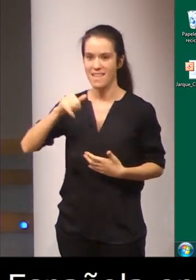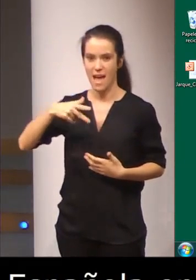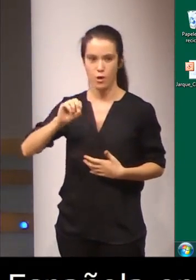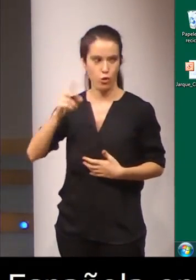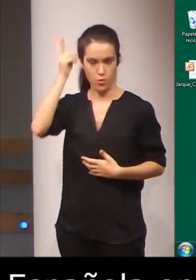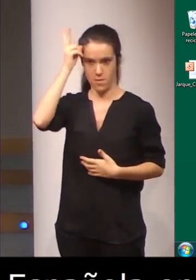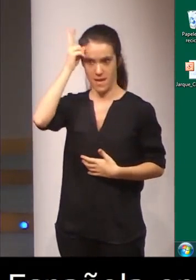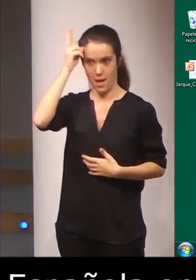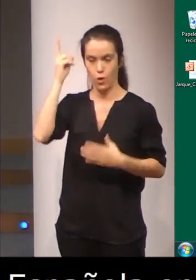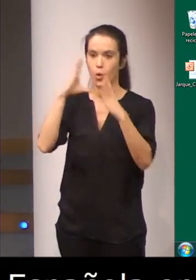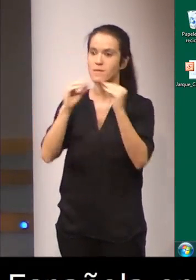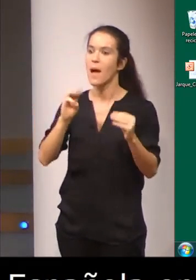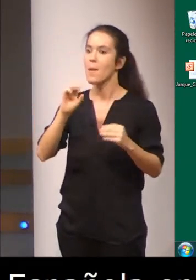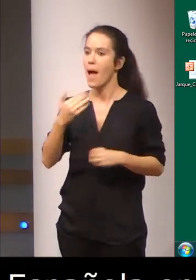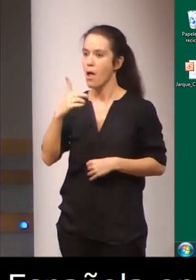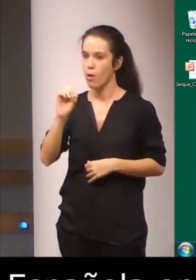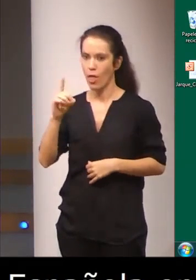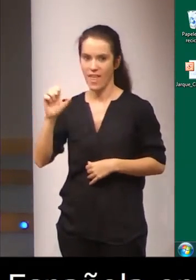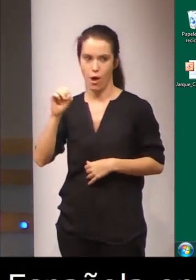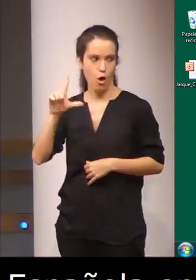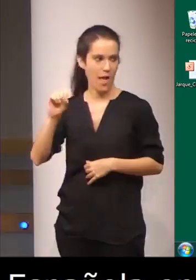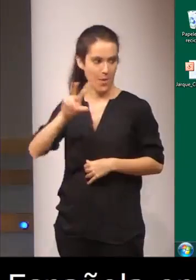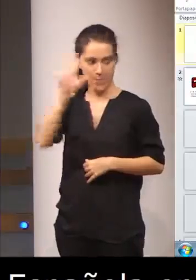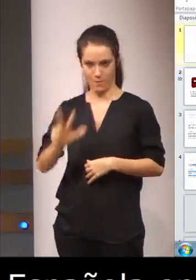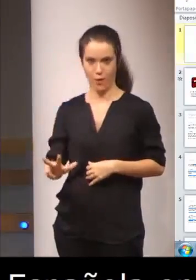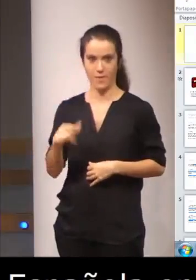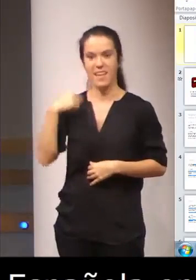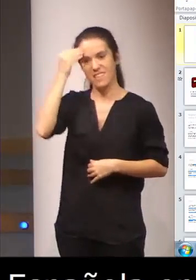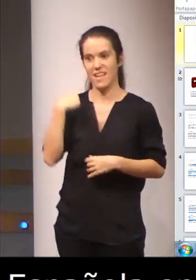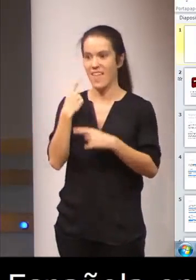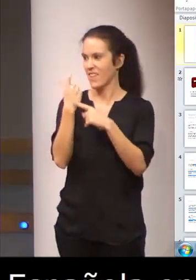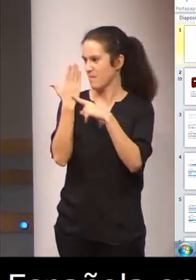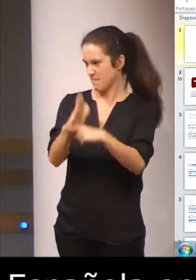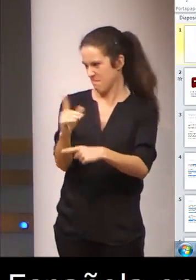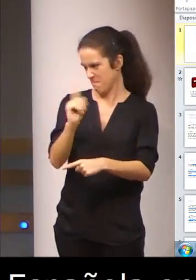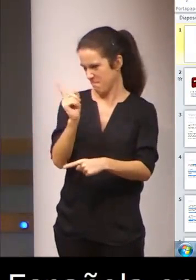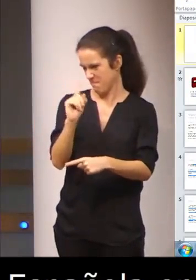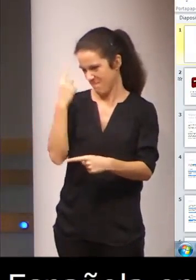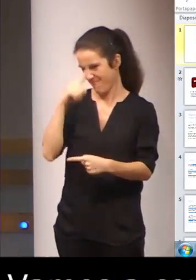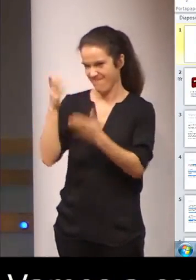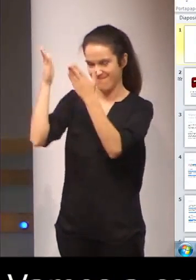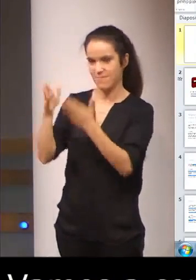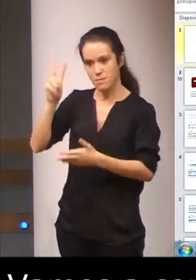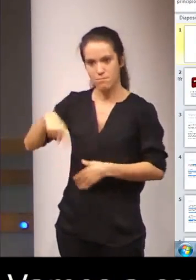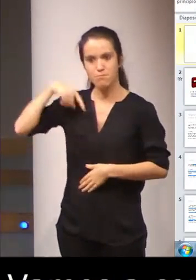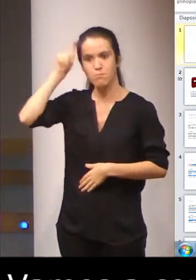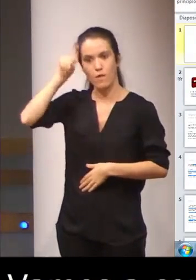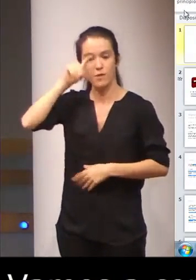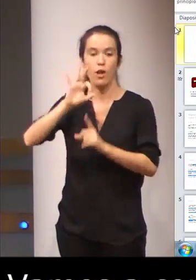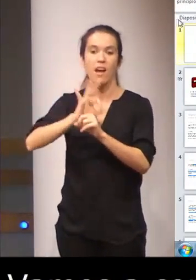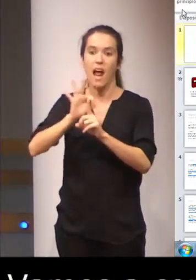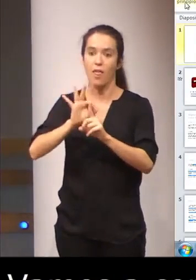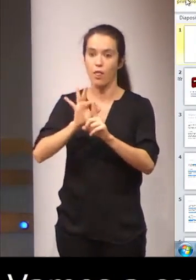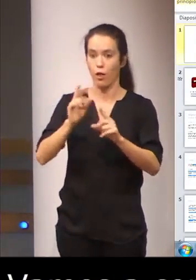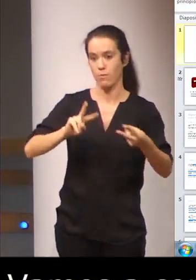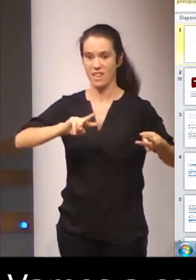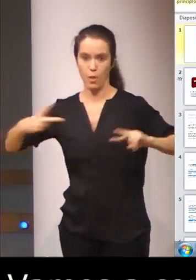de la Universidad Pablo de la Evide. Creo que no necesita que lo presente. Ya sabéis que es profesor en el Grado de Traducción e Interpretación